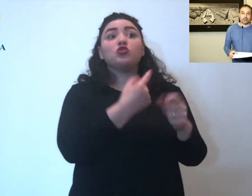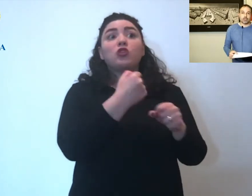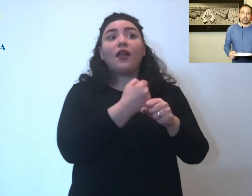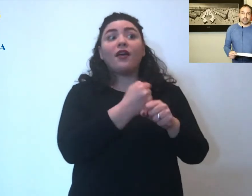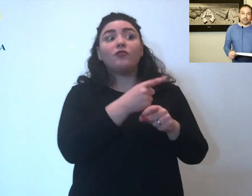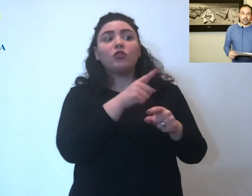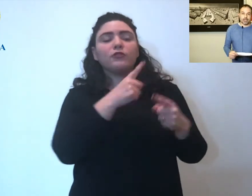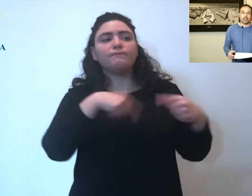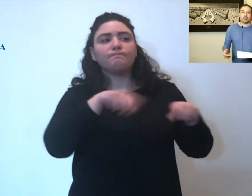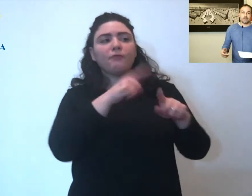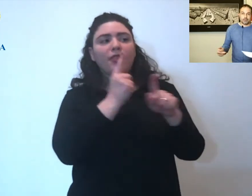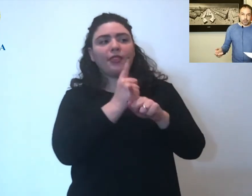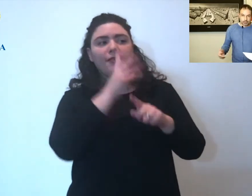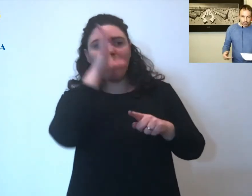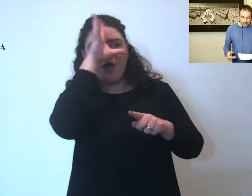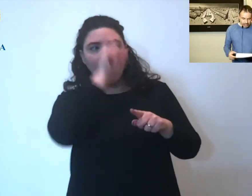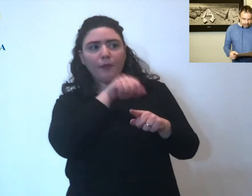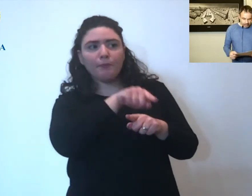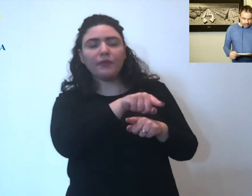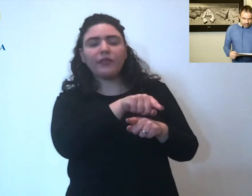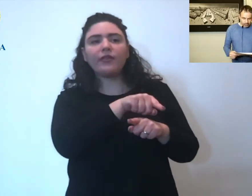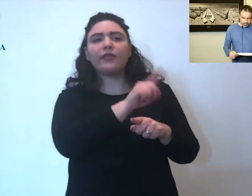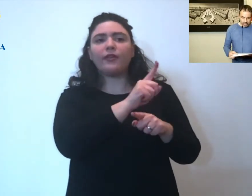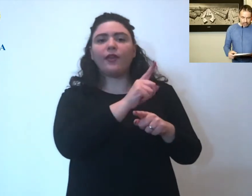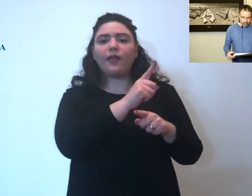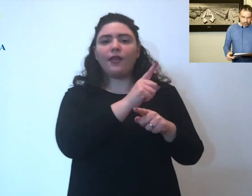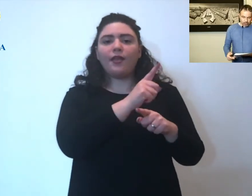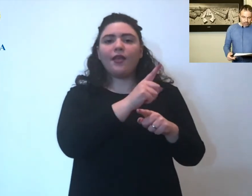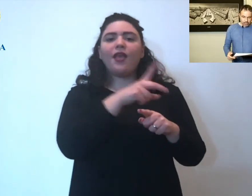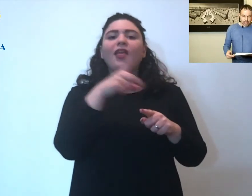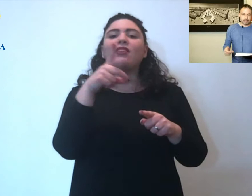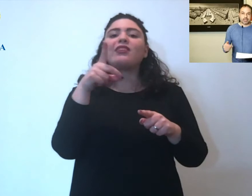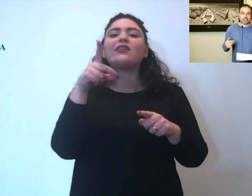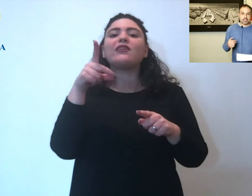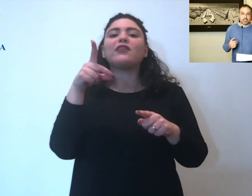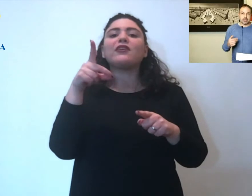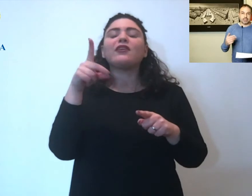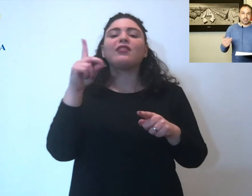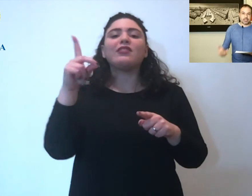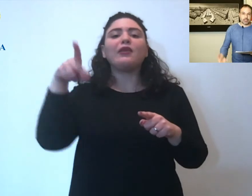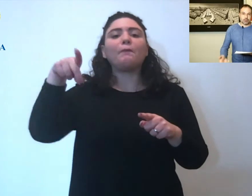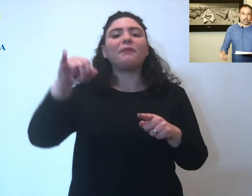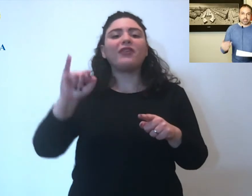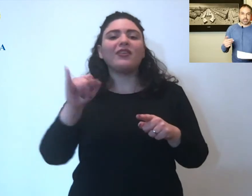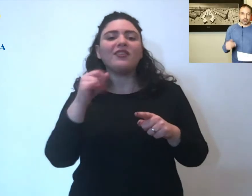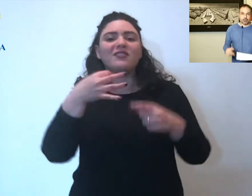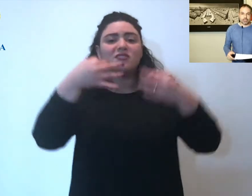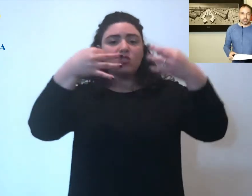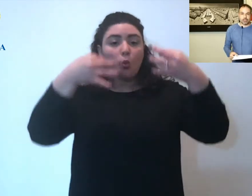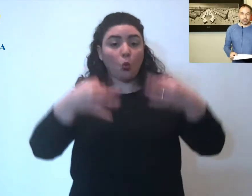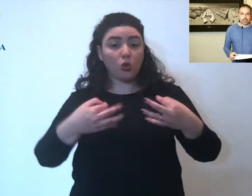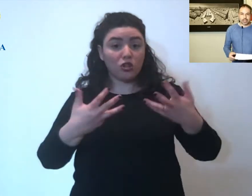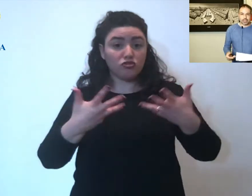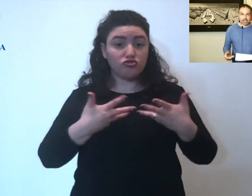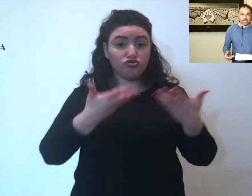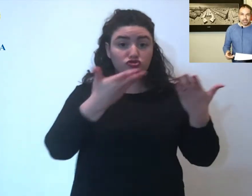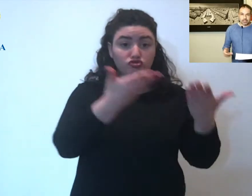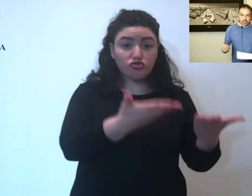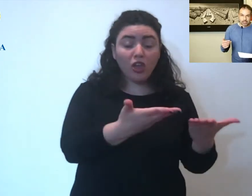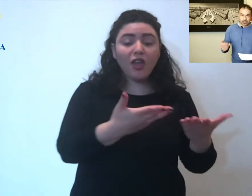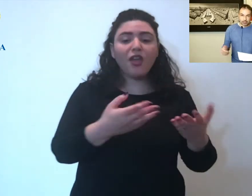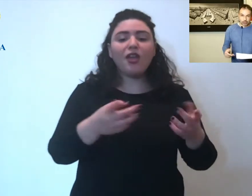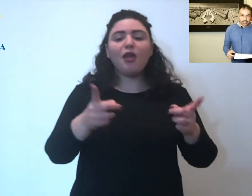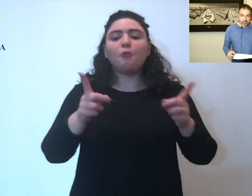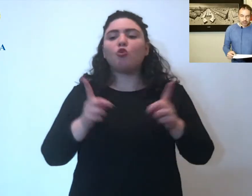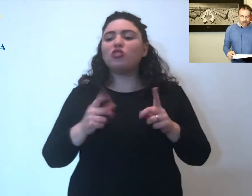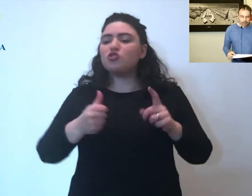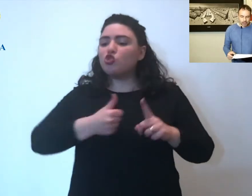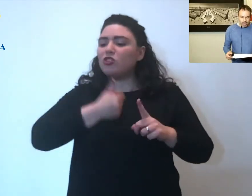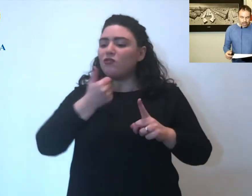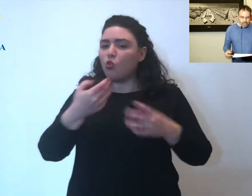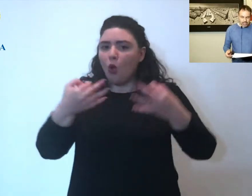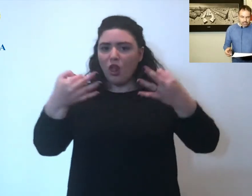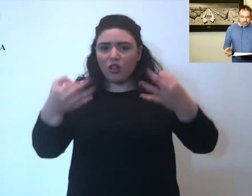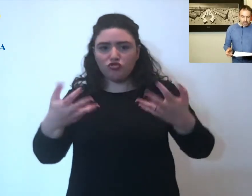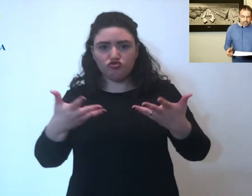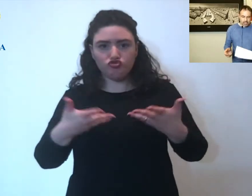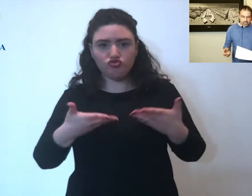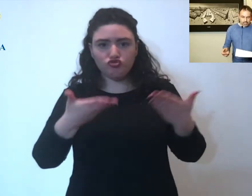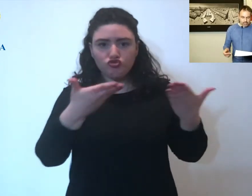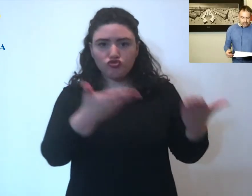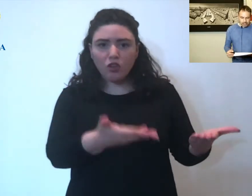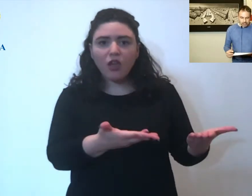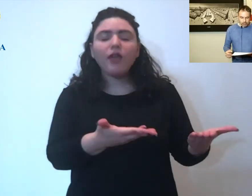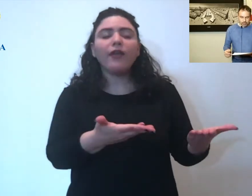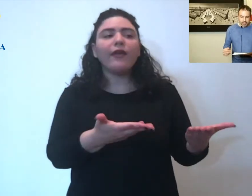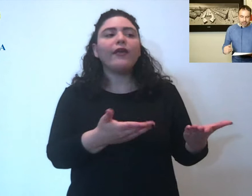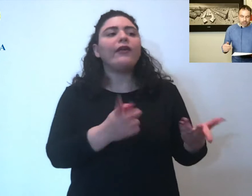situazione lavorativa poi bisognerà capire come erano i presidi di sicurezza o non di sicurezza e di protezione individuale